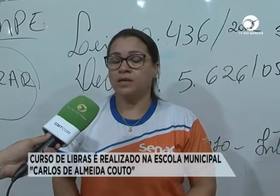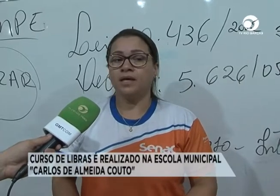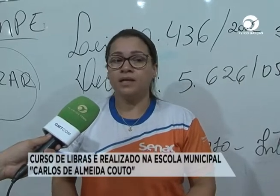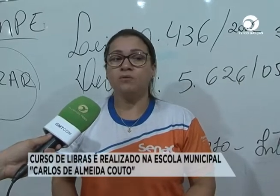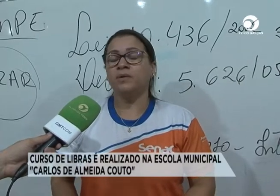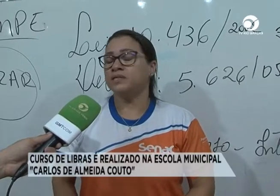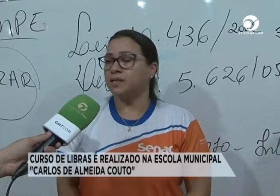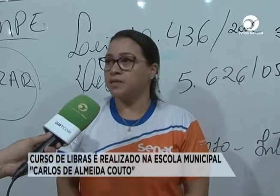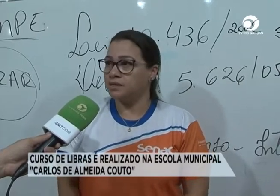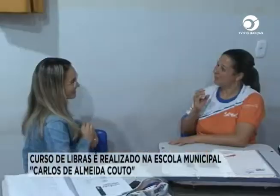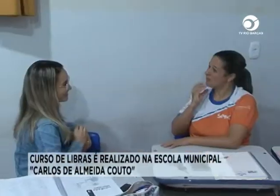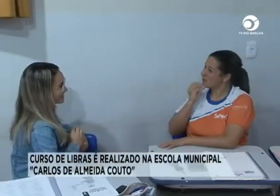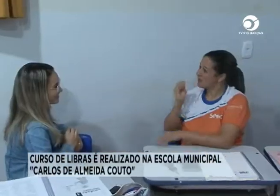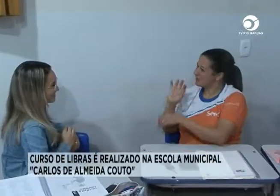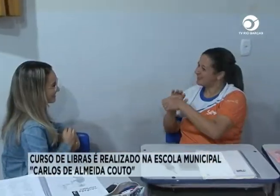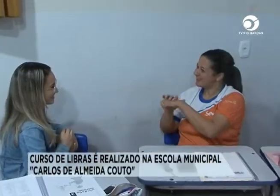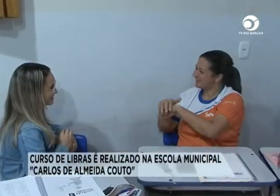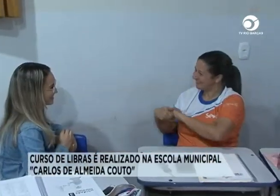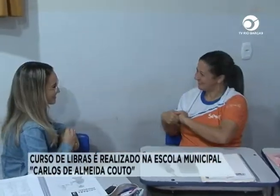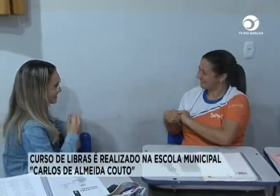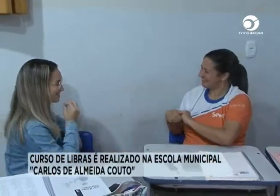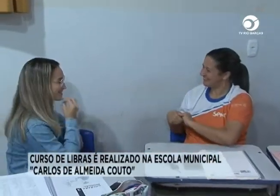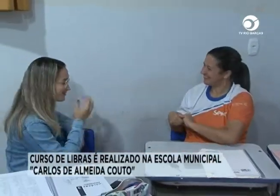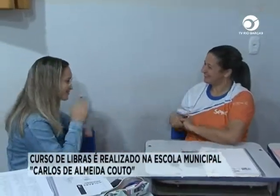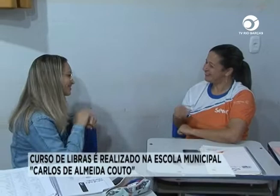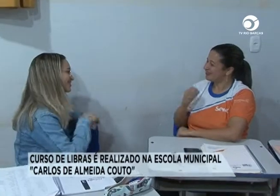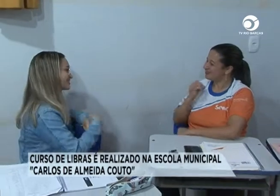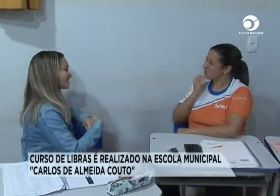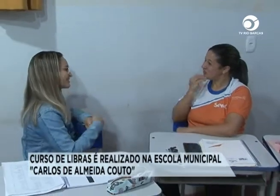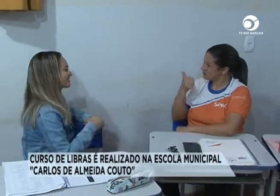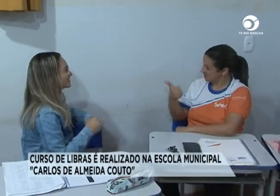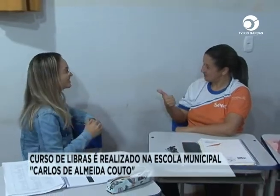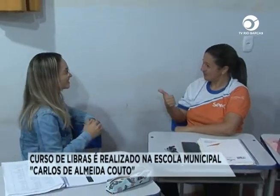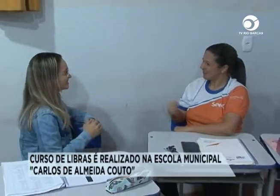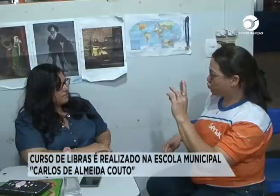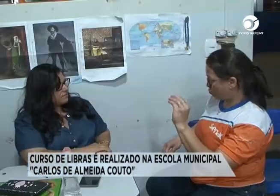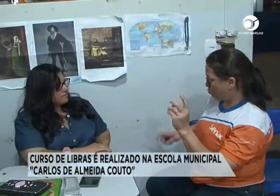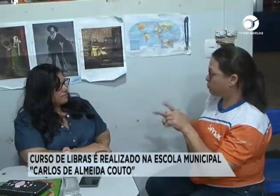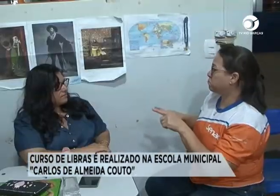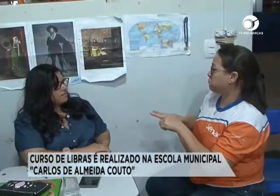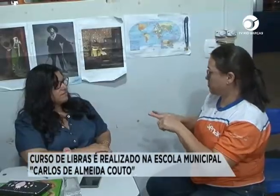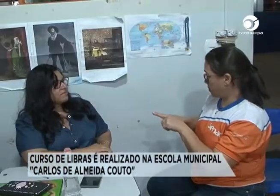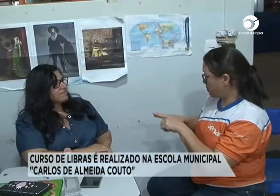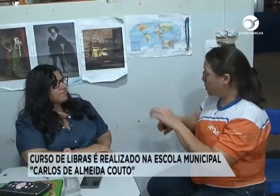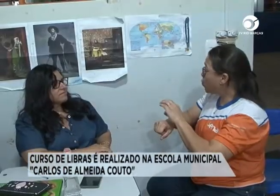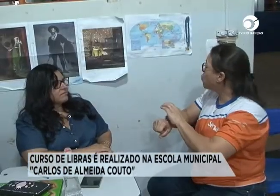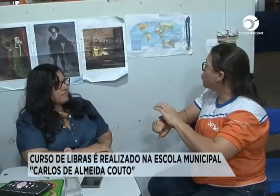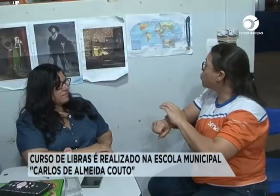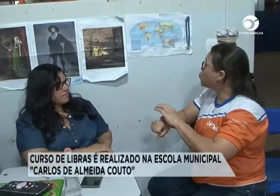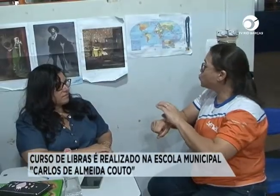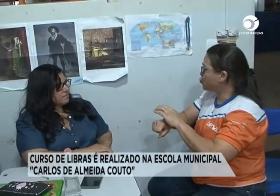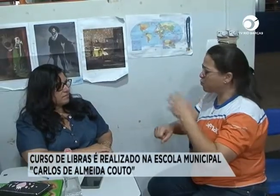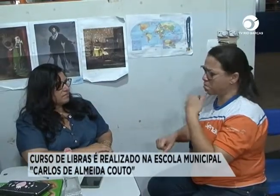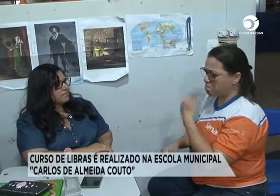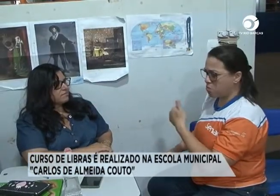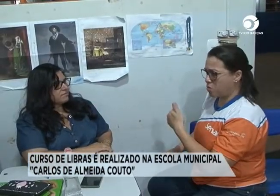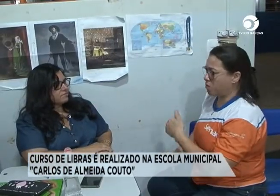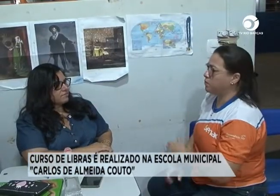o que é a Língua Brasileira de Sinais. E tem sido bom essa experiência, tem sido momentos enriquecedores com a turma. Olha, as